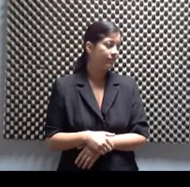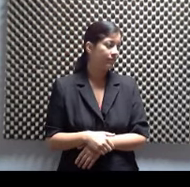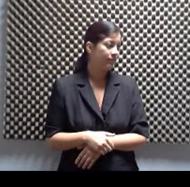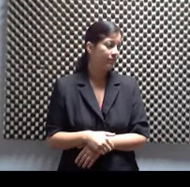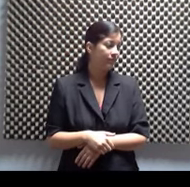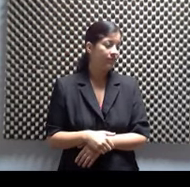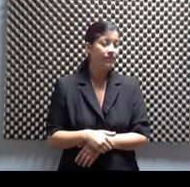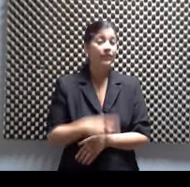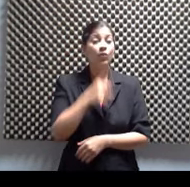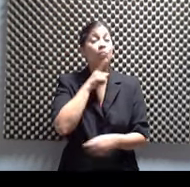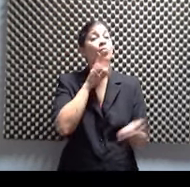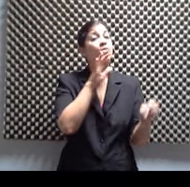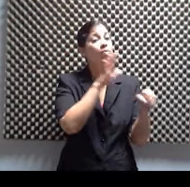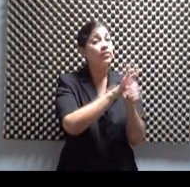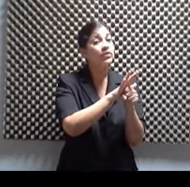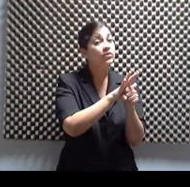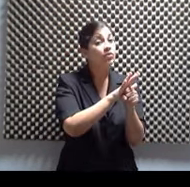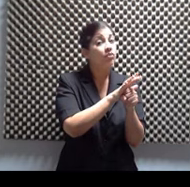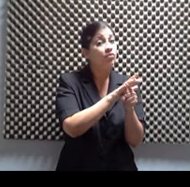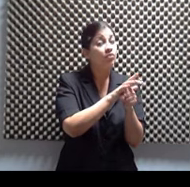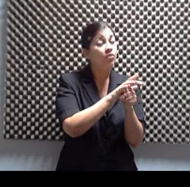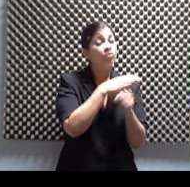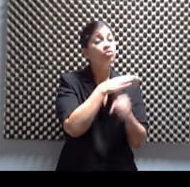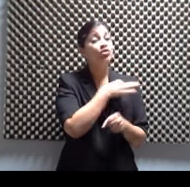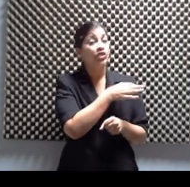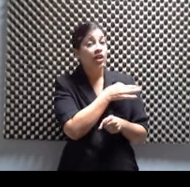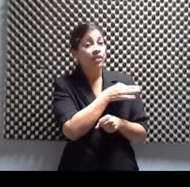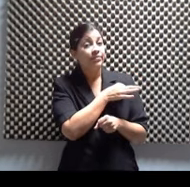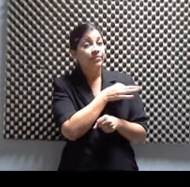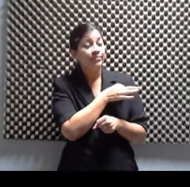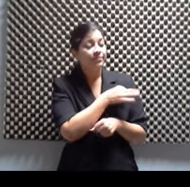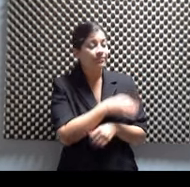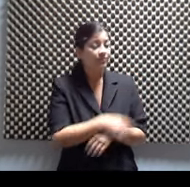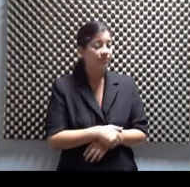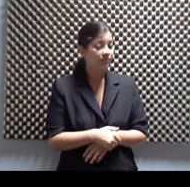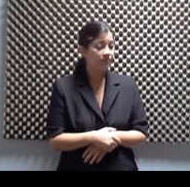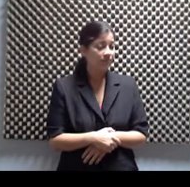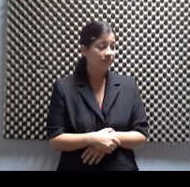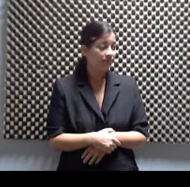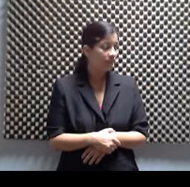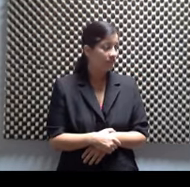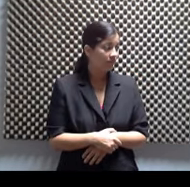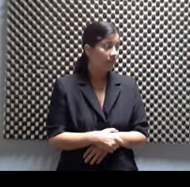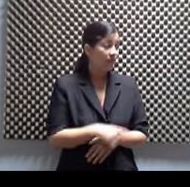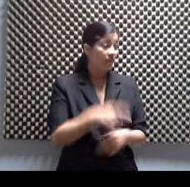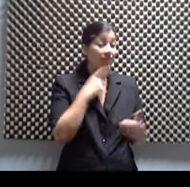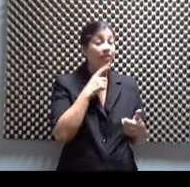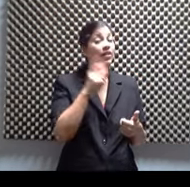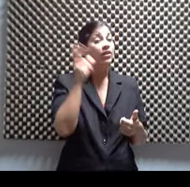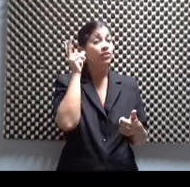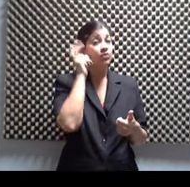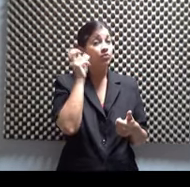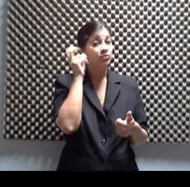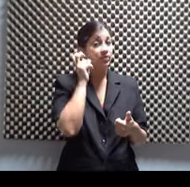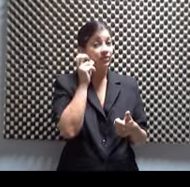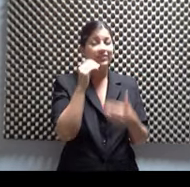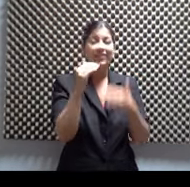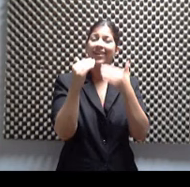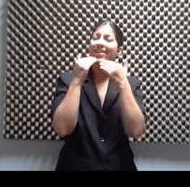atada a todo lo que tiene que ver con Chile. Y en cierto modo, hay que decir que usted va a escuchar Gracias a la Vida en un son medio tropical.